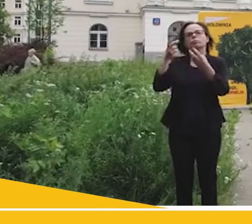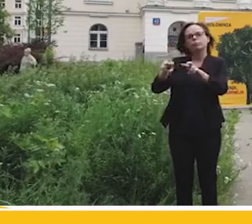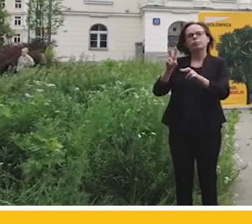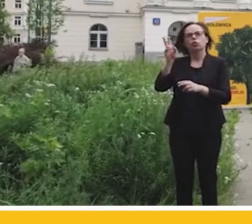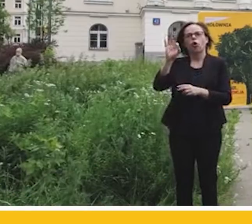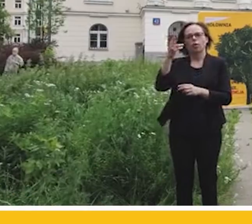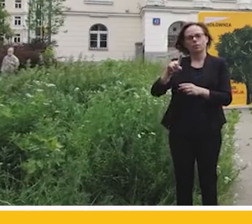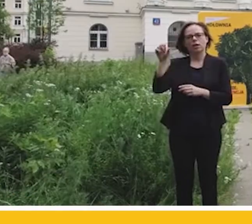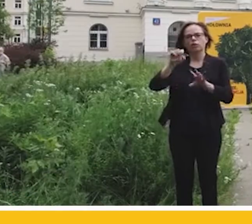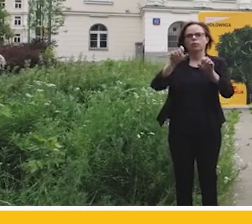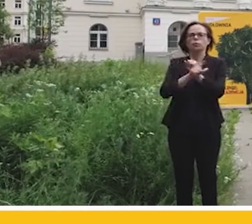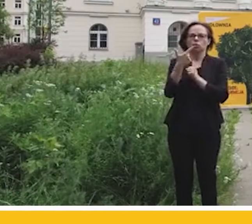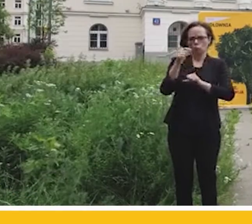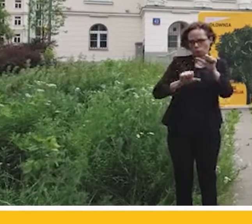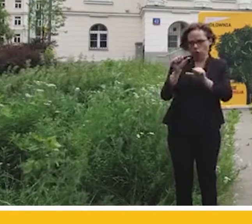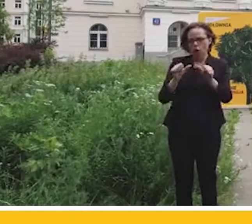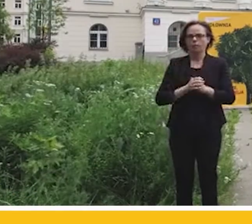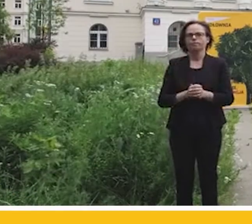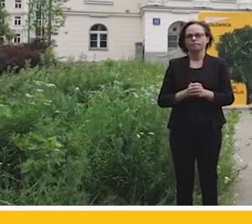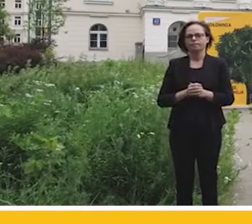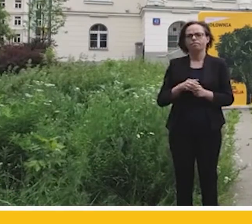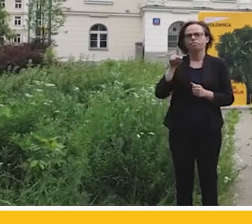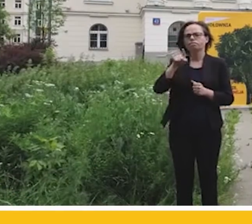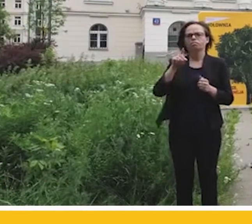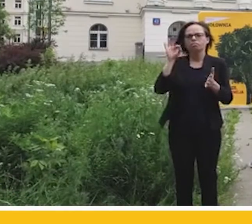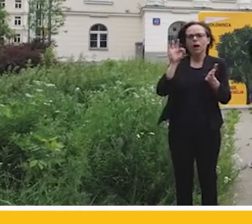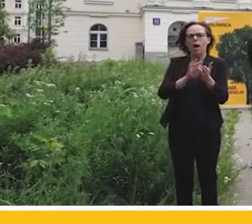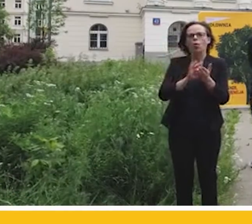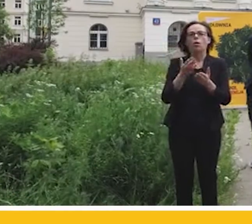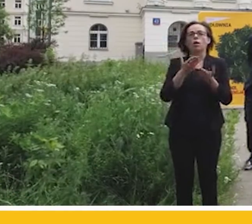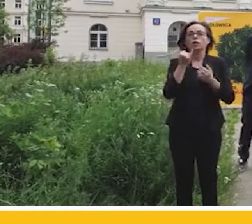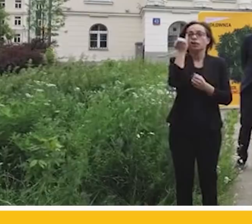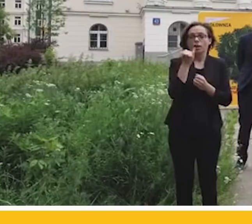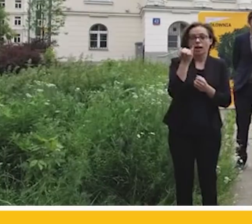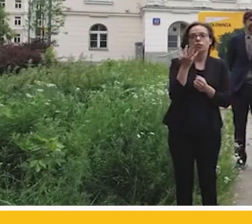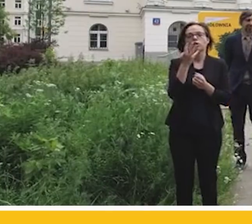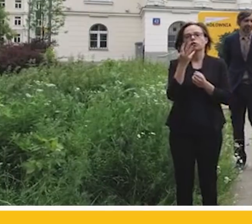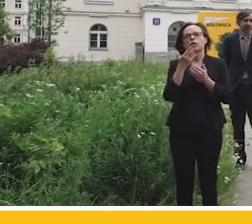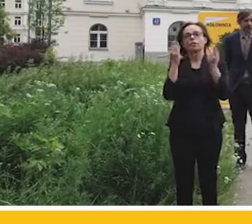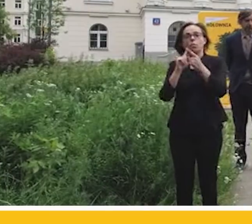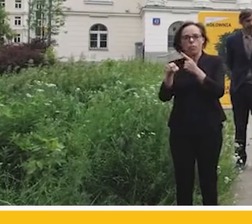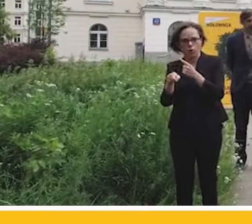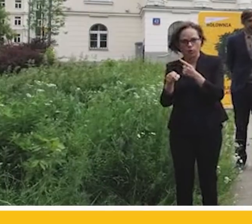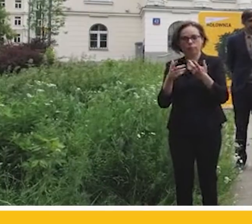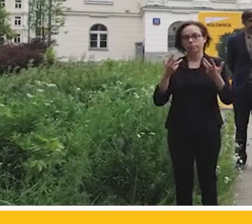1972 roku. On wypada 4 dni po dniu dziecka. A dla mnie